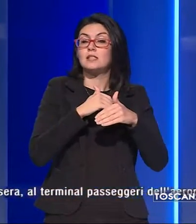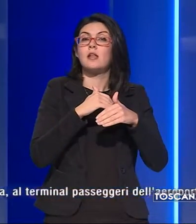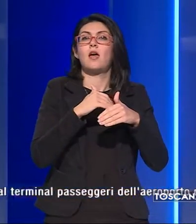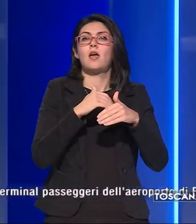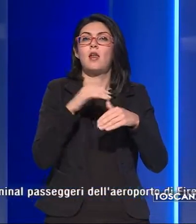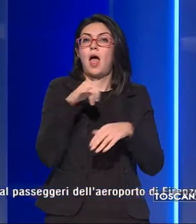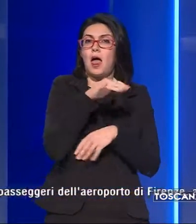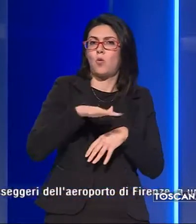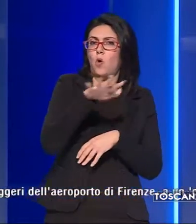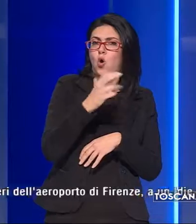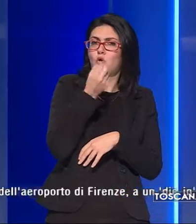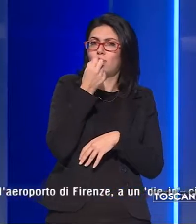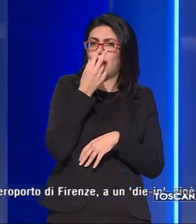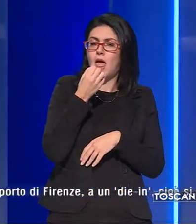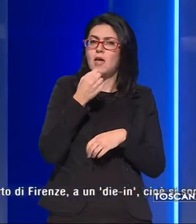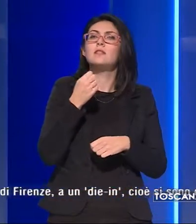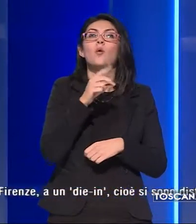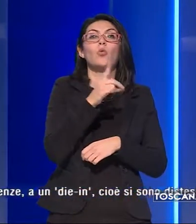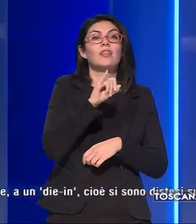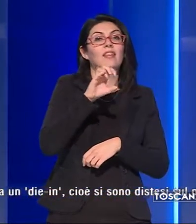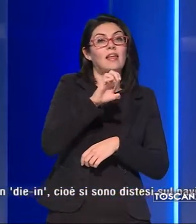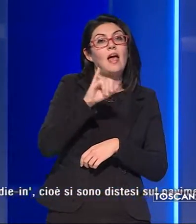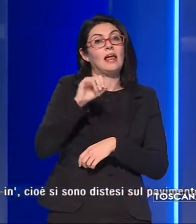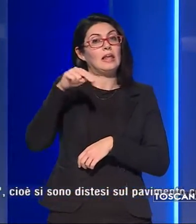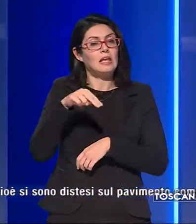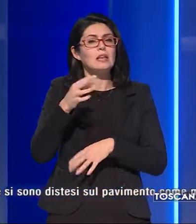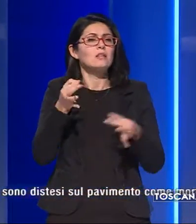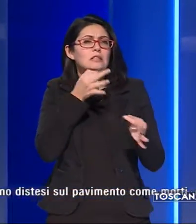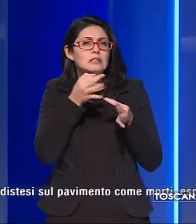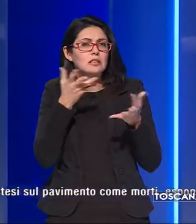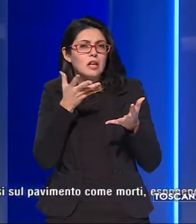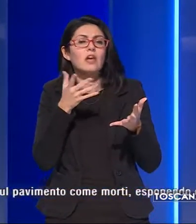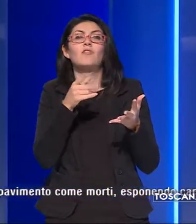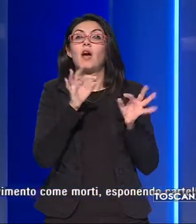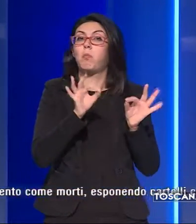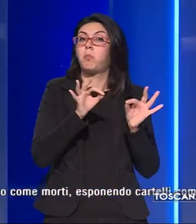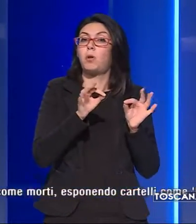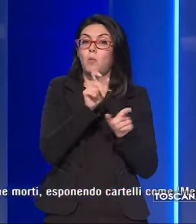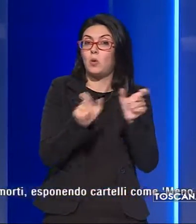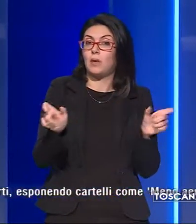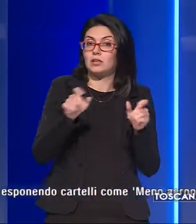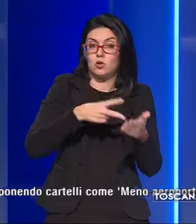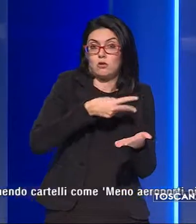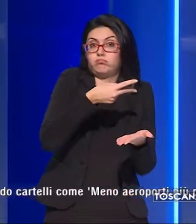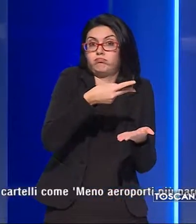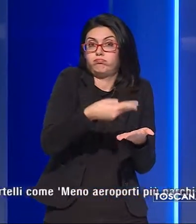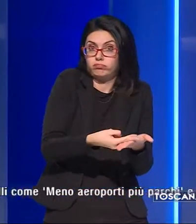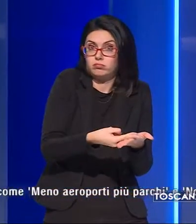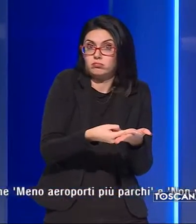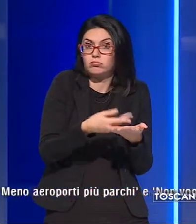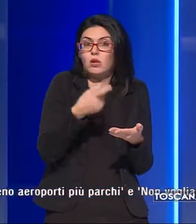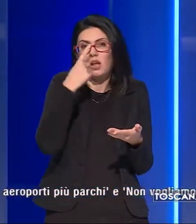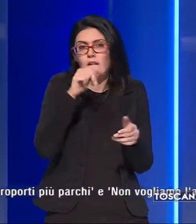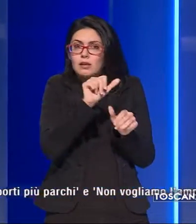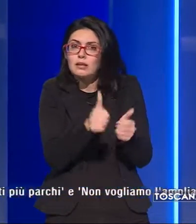dell'aeroporto di Firenze a un die-in cioè si sono distesi sul pavimento come morti esponendo